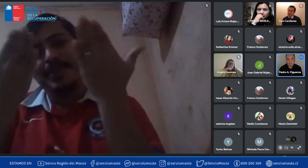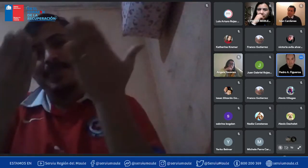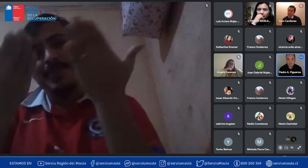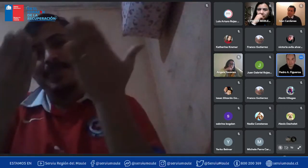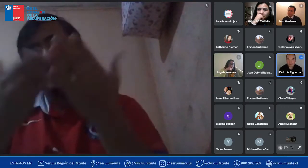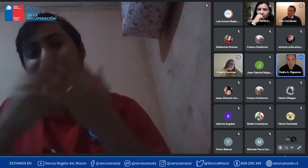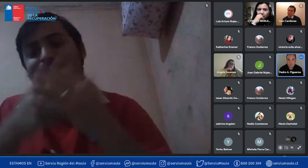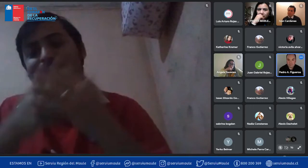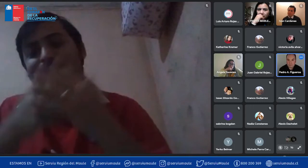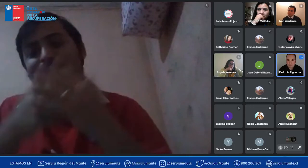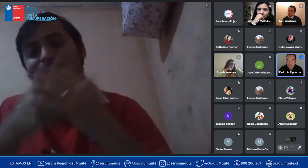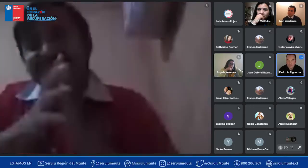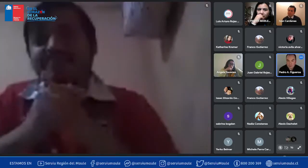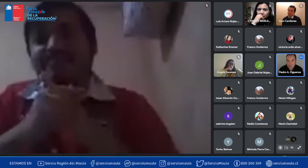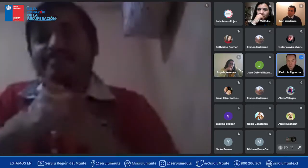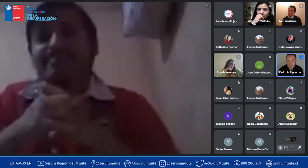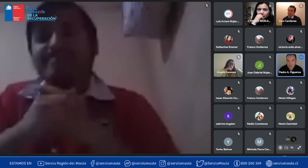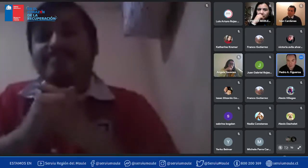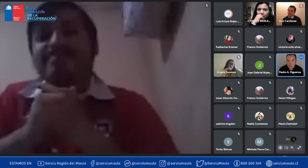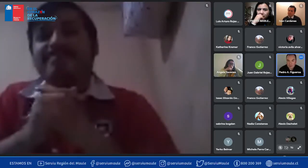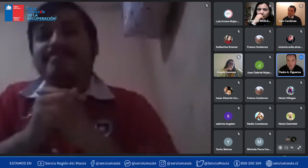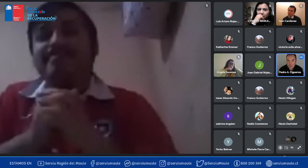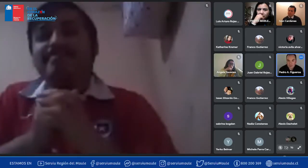y se ve un poquito de esta ya sí